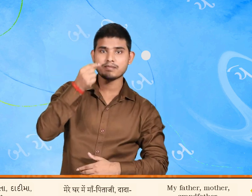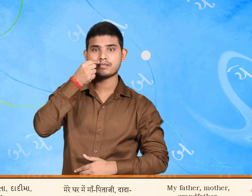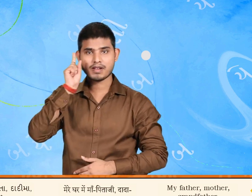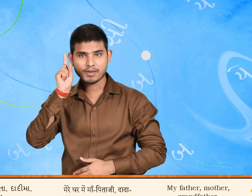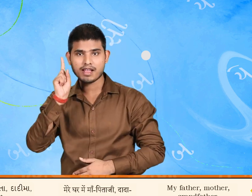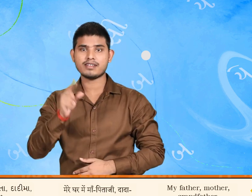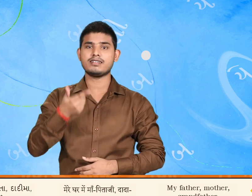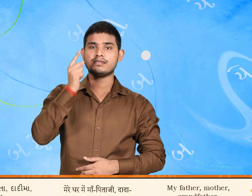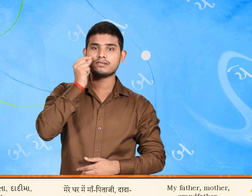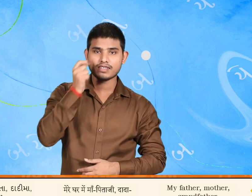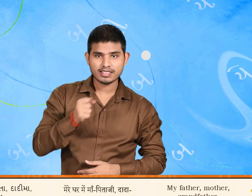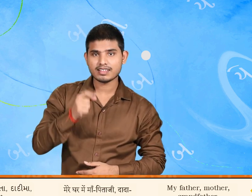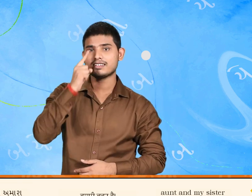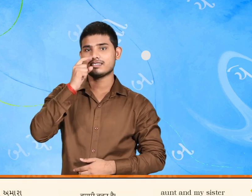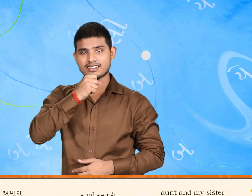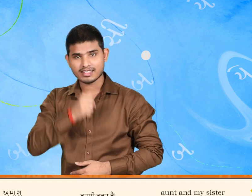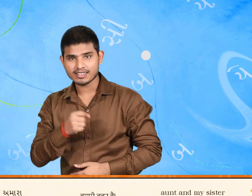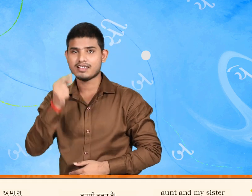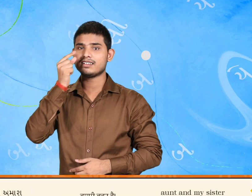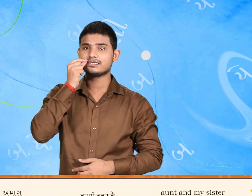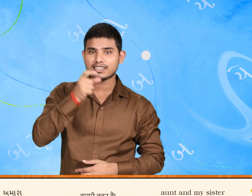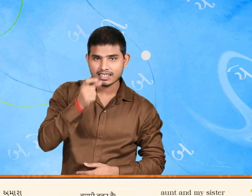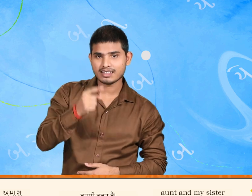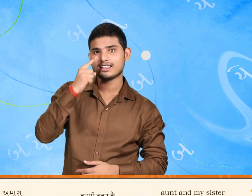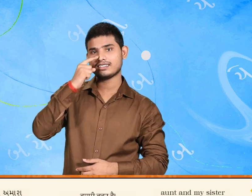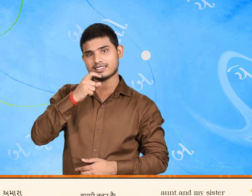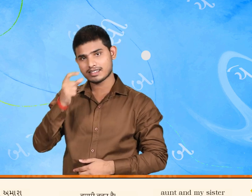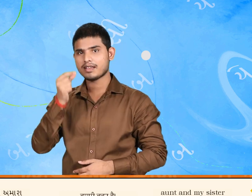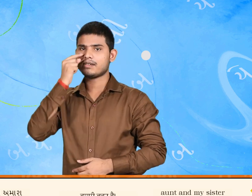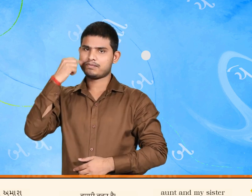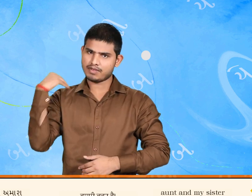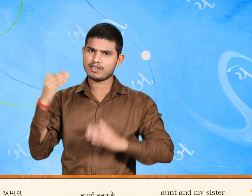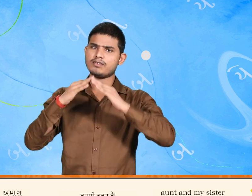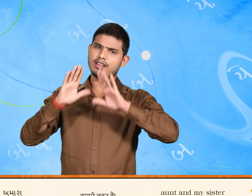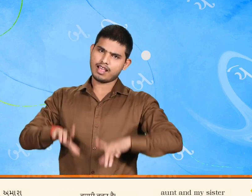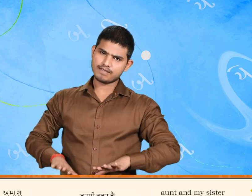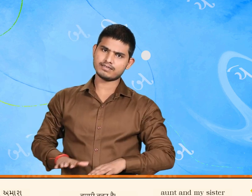કાકા કાકી અને મારી બહેન આટલા સભ્યો અમારા પરિવાર માં છે